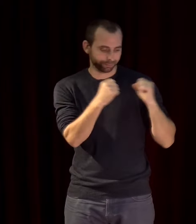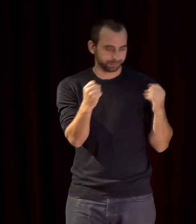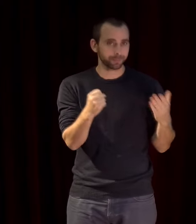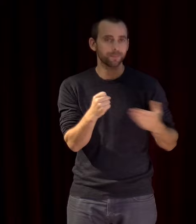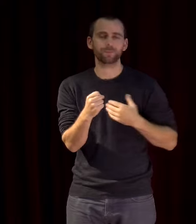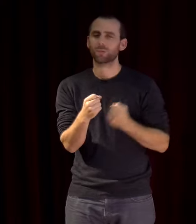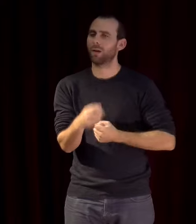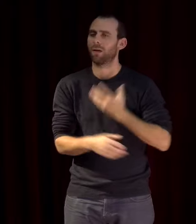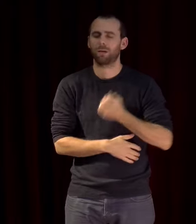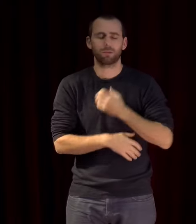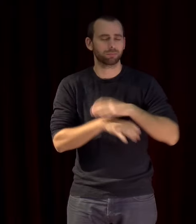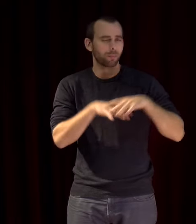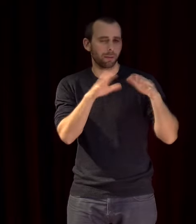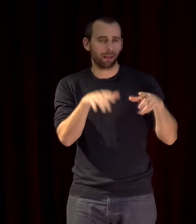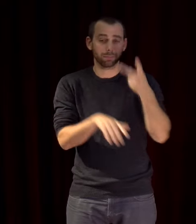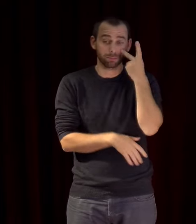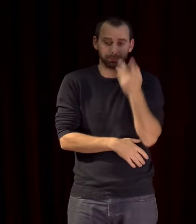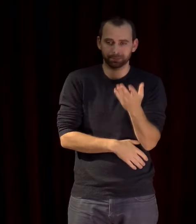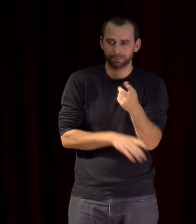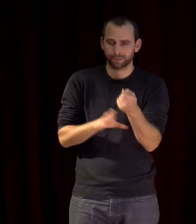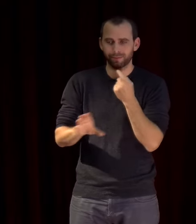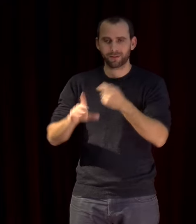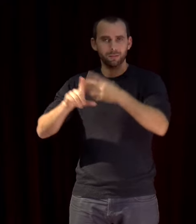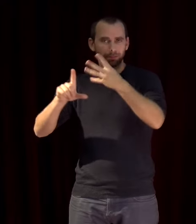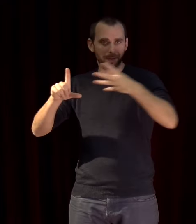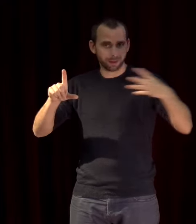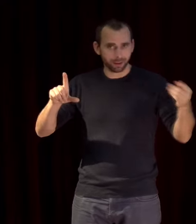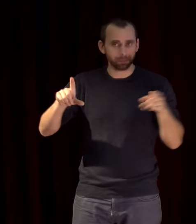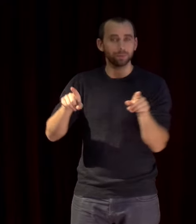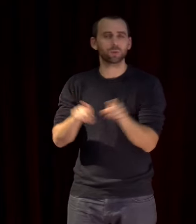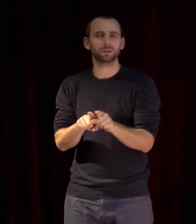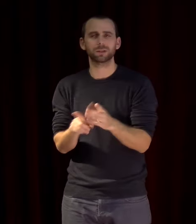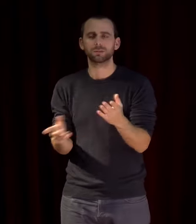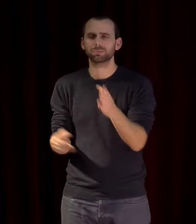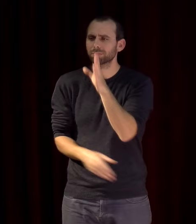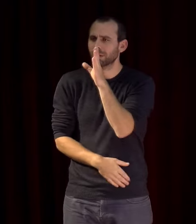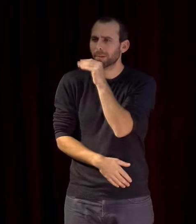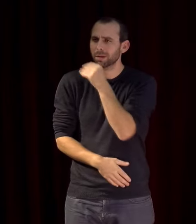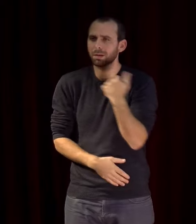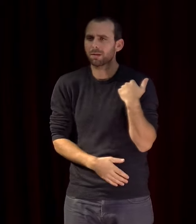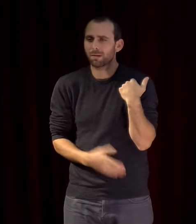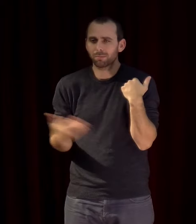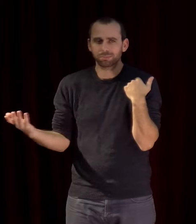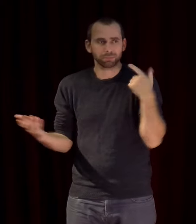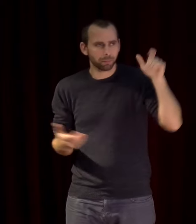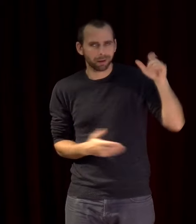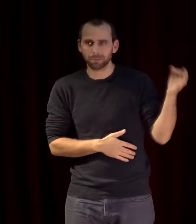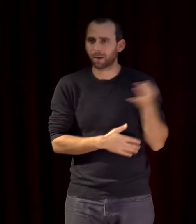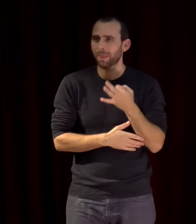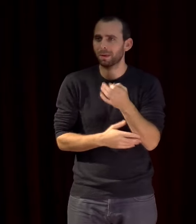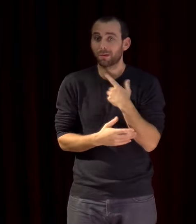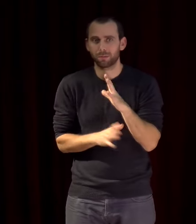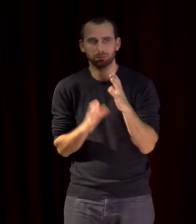méditerranéen mais c'est aussi un espace cet après-midi quelqu'un a dit de refuge mais c'est aussi un